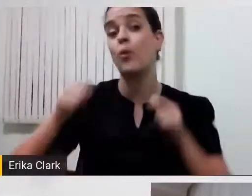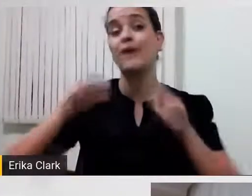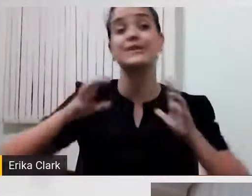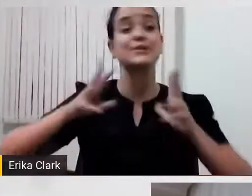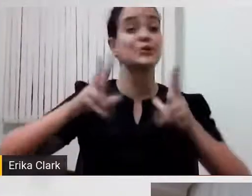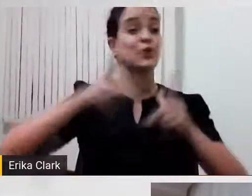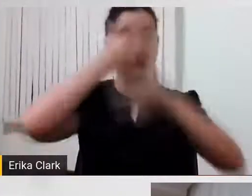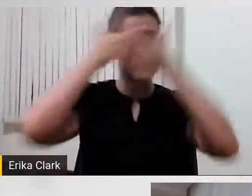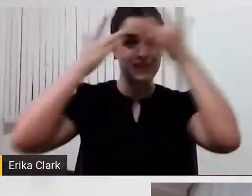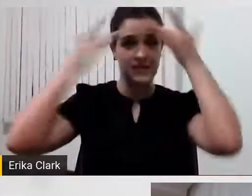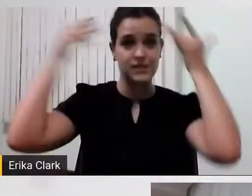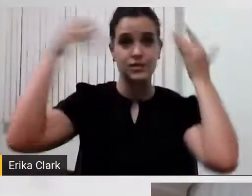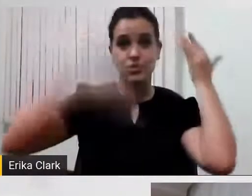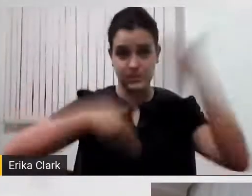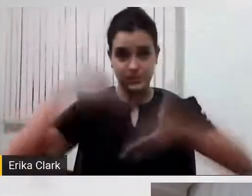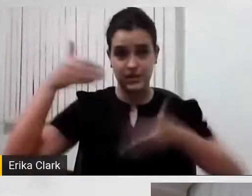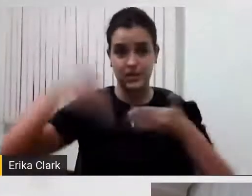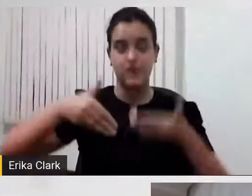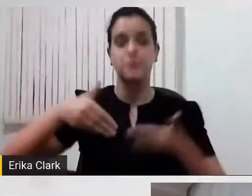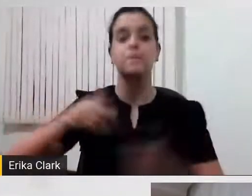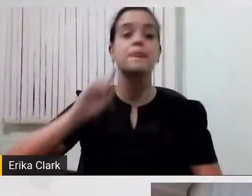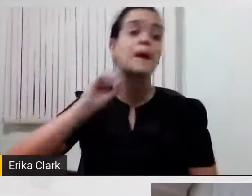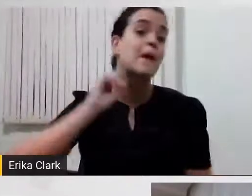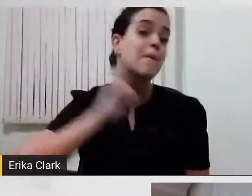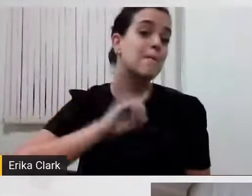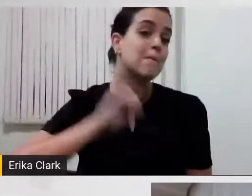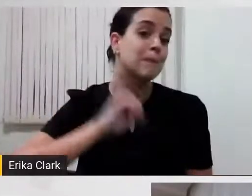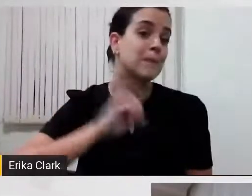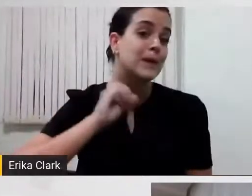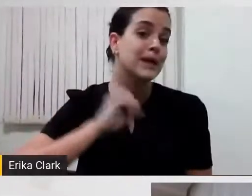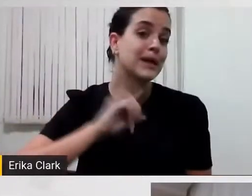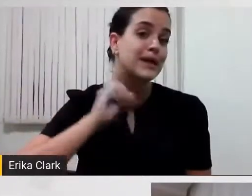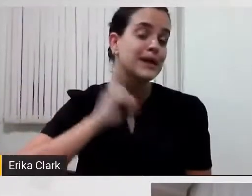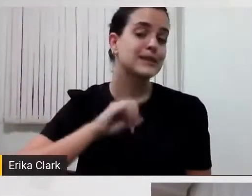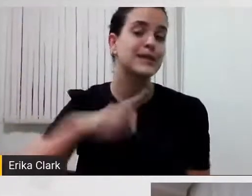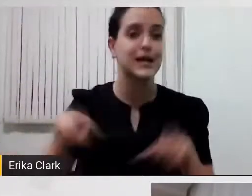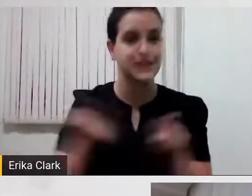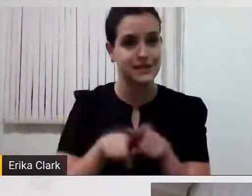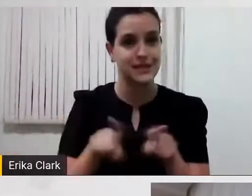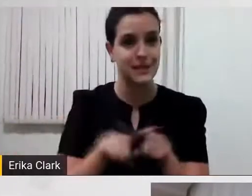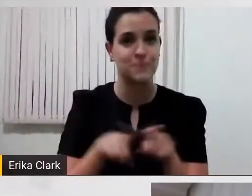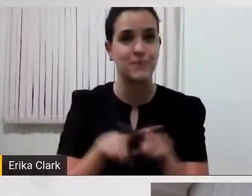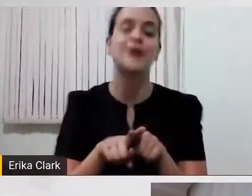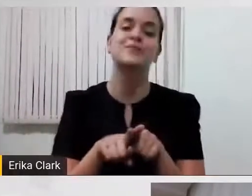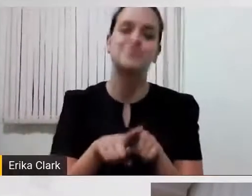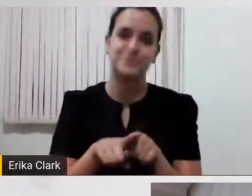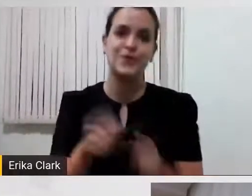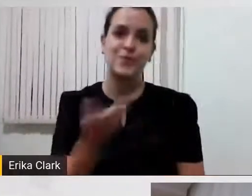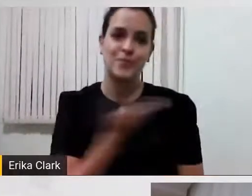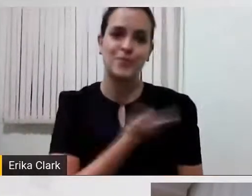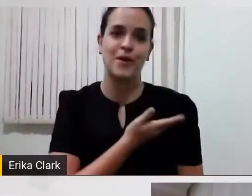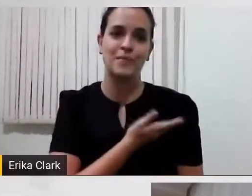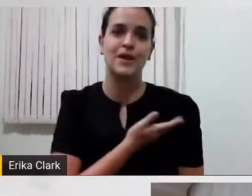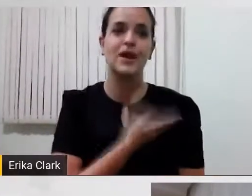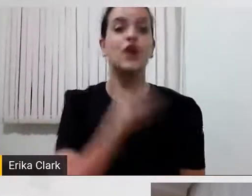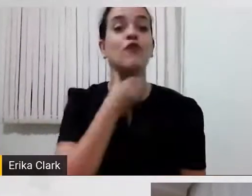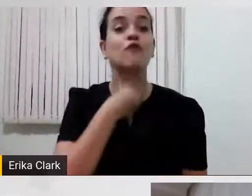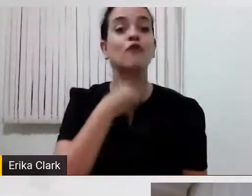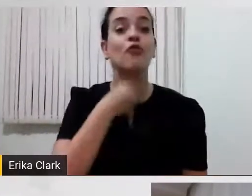Minas Gerais, uma companheira de lá, uma colega fonodióloga, foi até o Conselho de Fonodiologia, o Conselho da